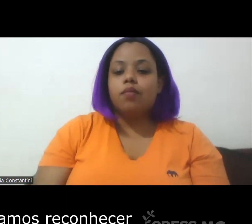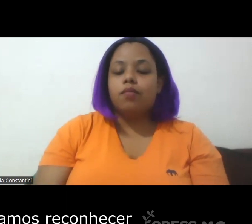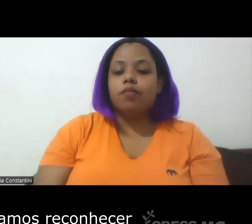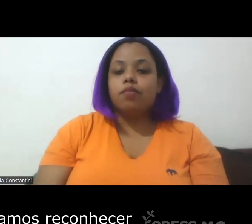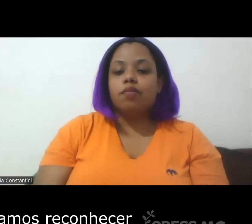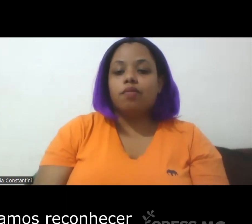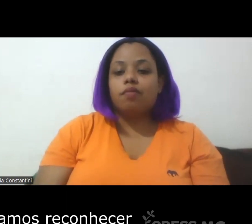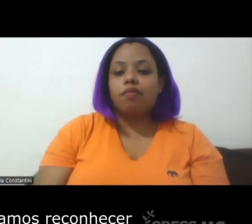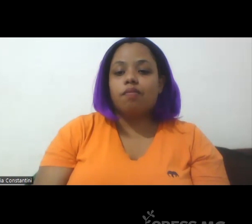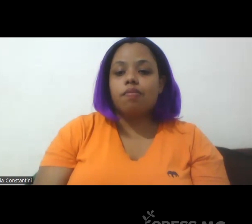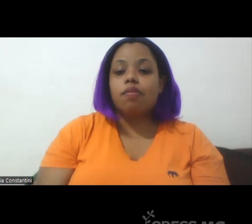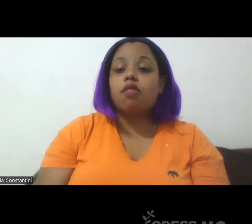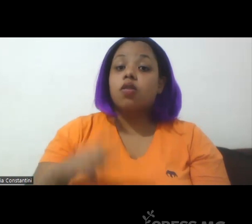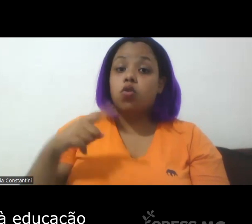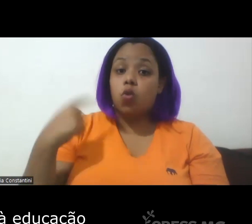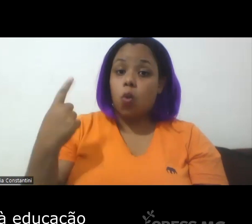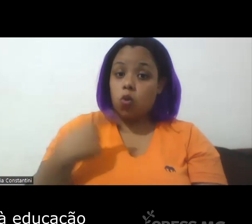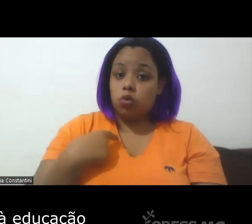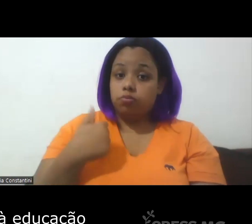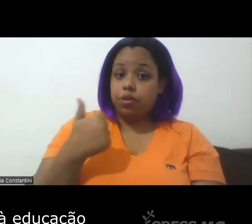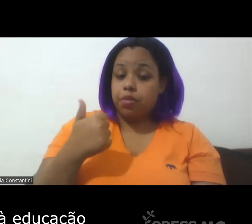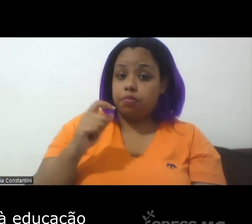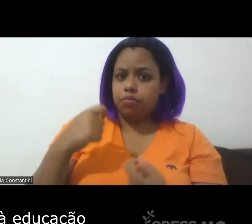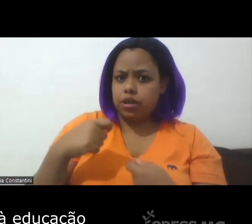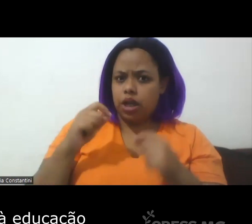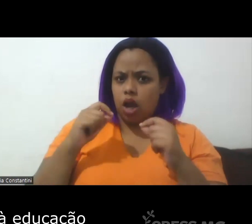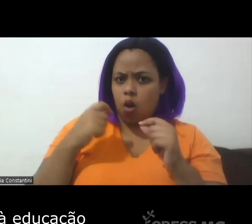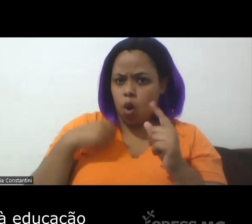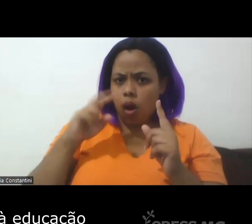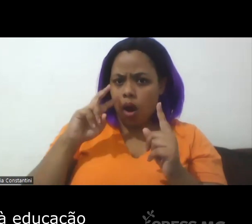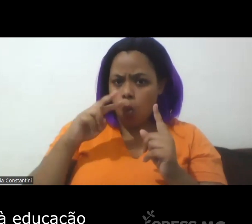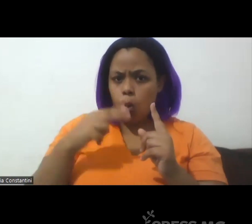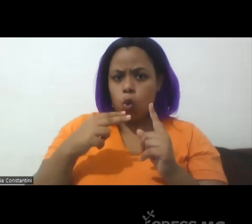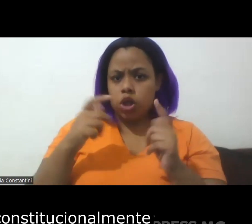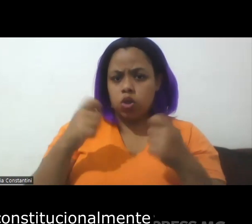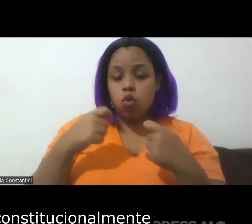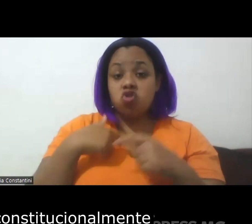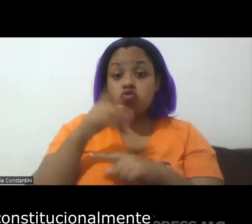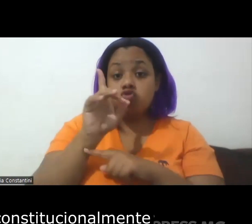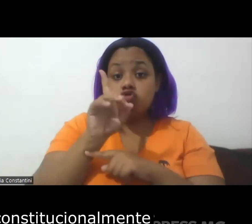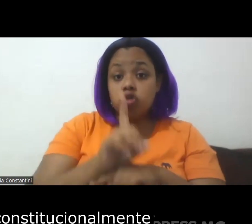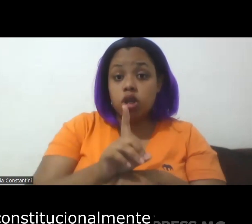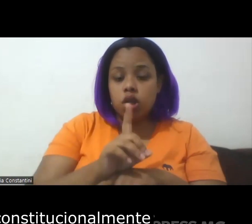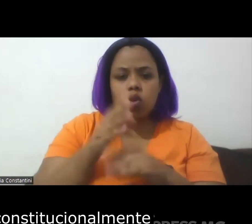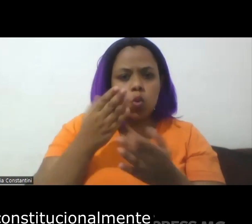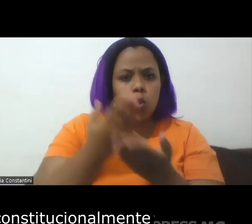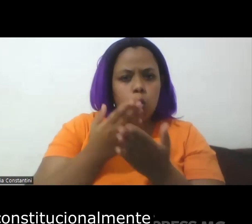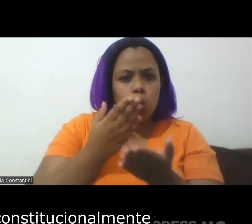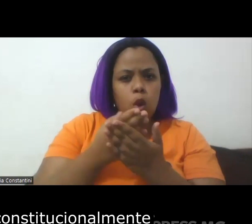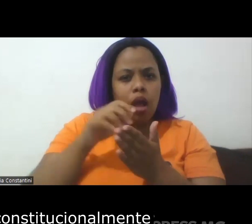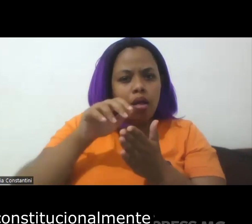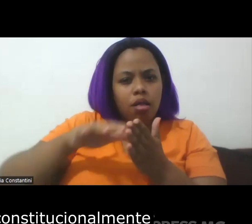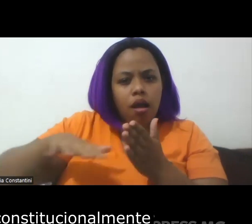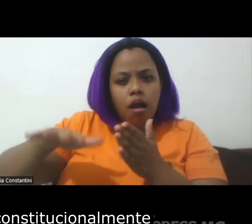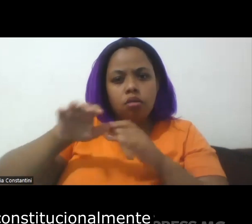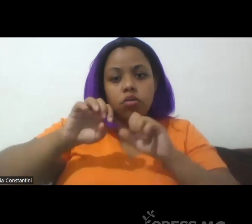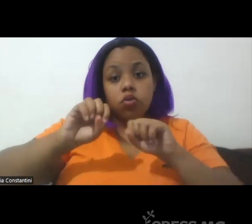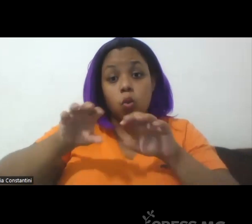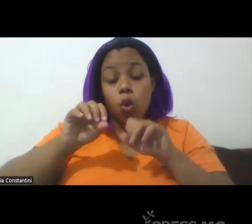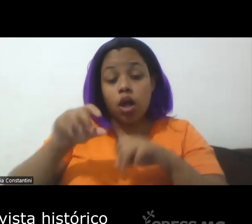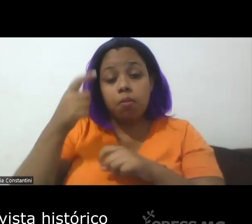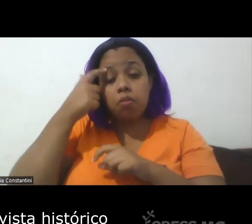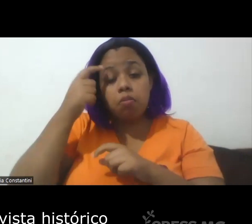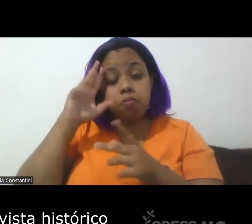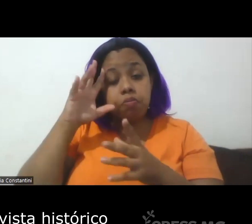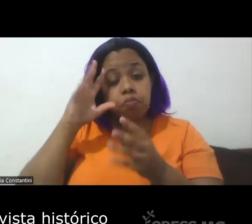precisamos reconhecer que o direito à educação, embora reconhecido constitucionalmente,